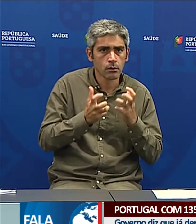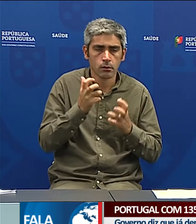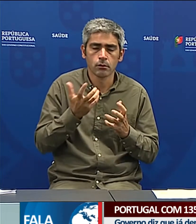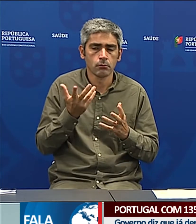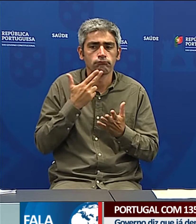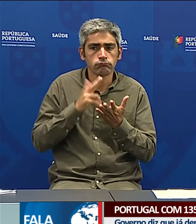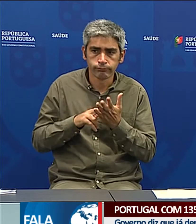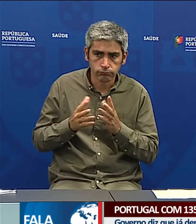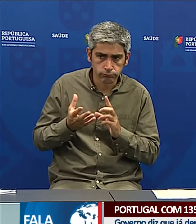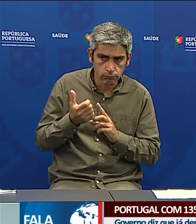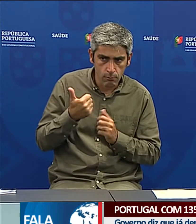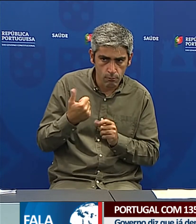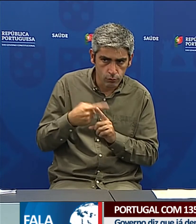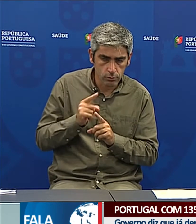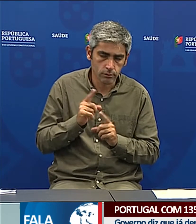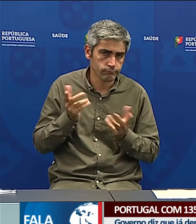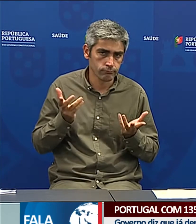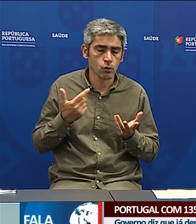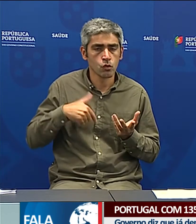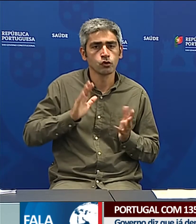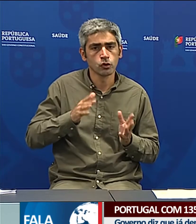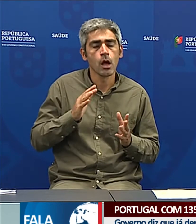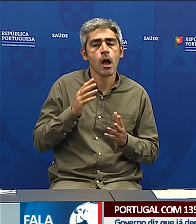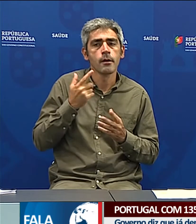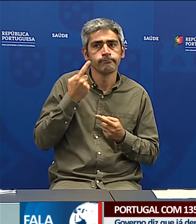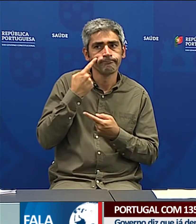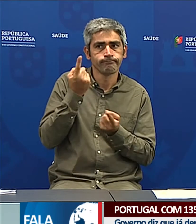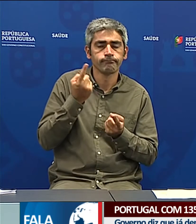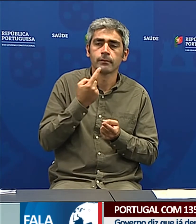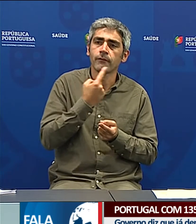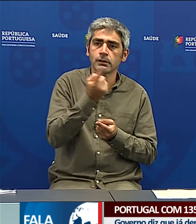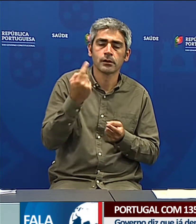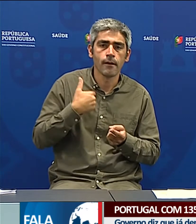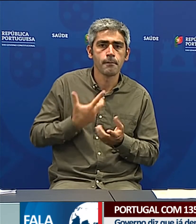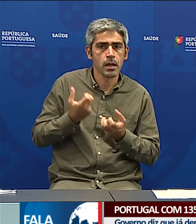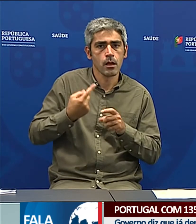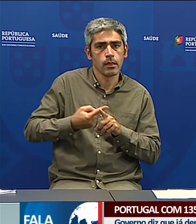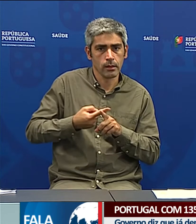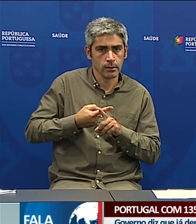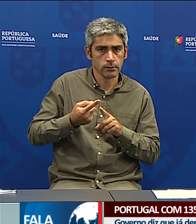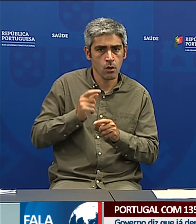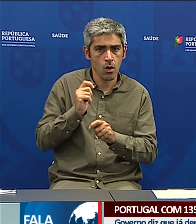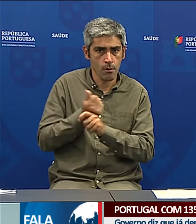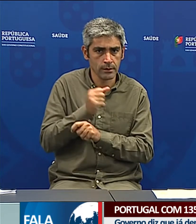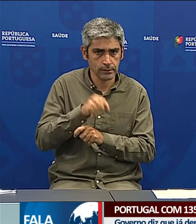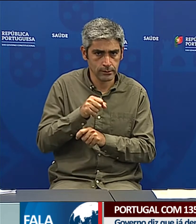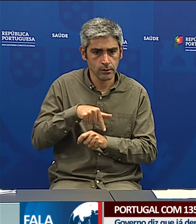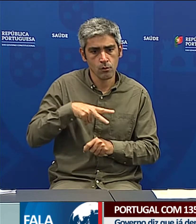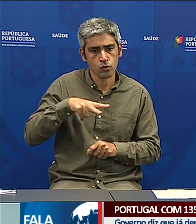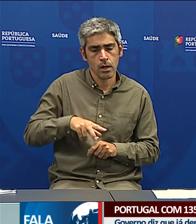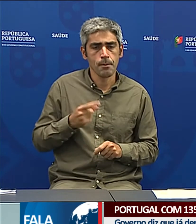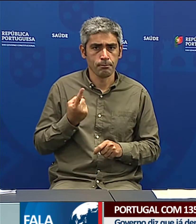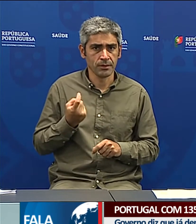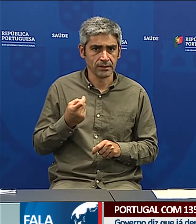sucesso, aquilo que desde já sinalizámos foi o nosso interesse em adquirir para o nosso país